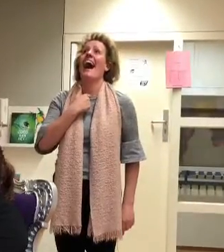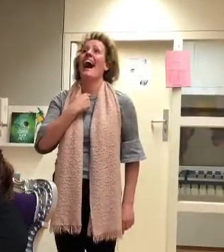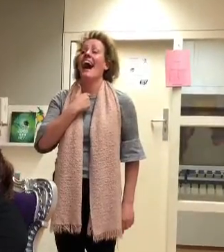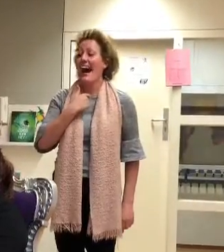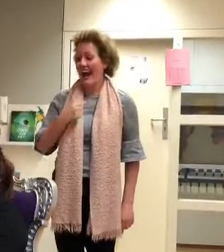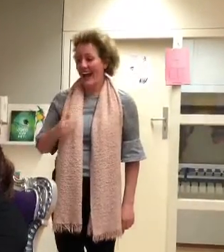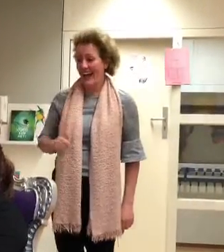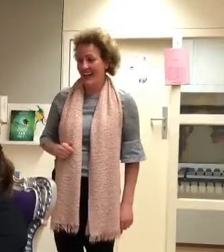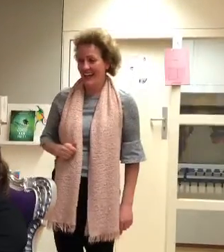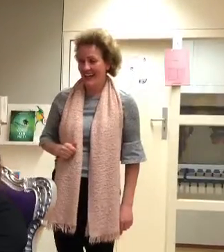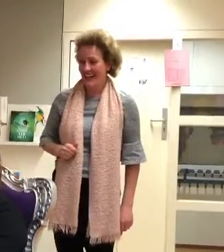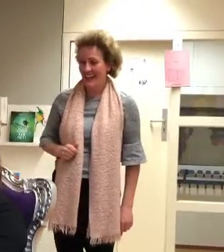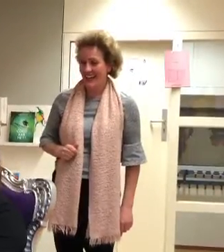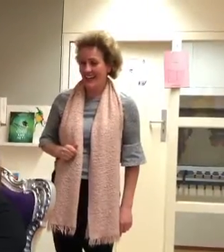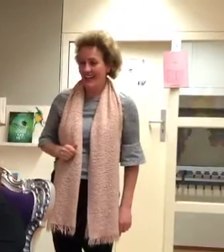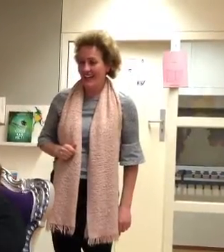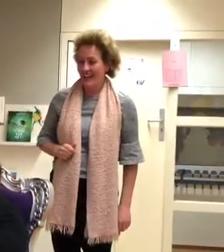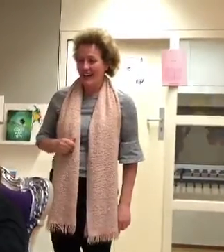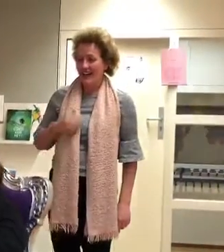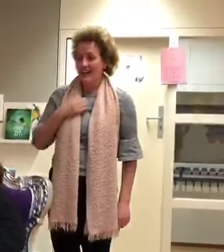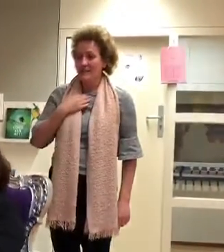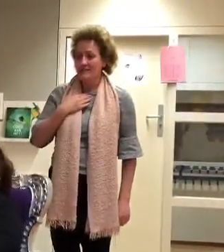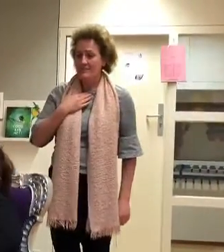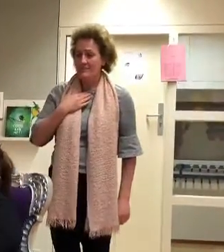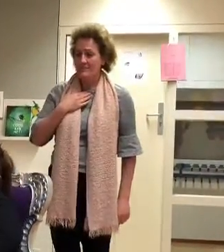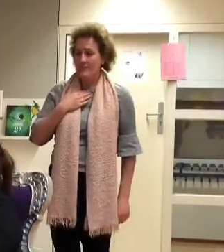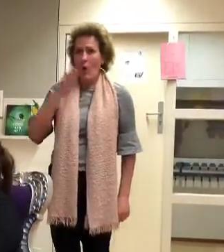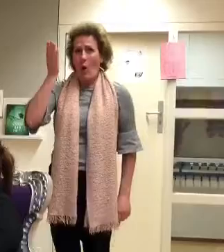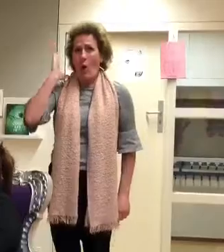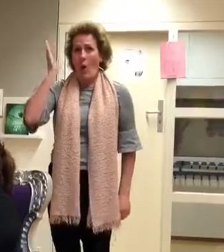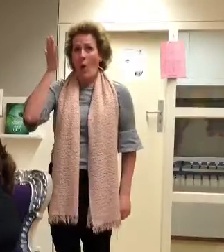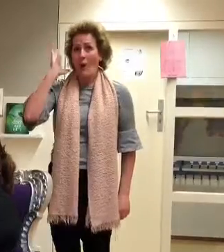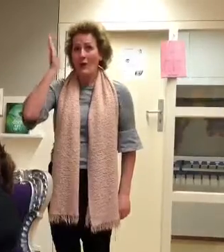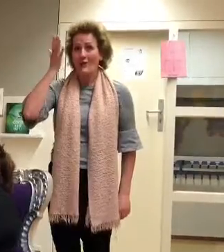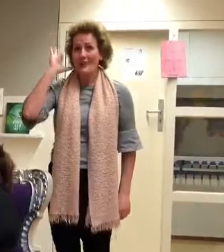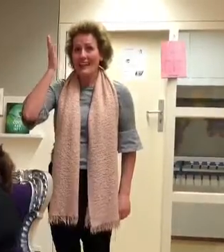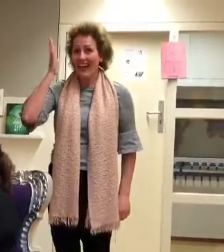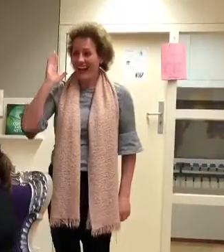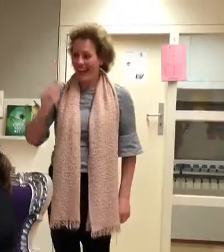Kindjes die moeilijk slikken, mogen heel veel ijsjes likken.